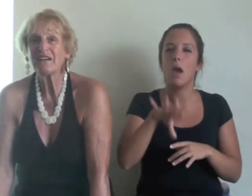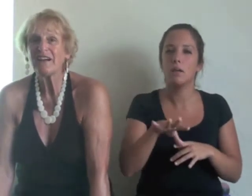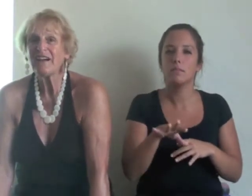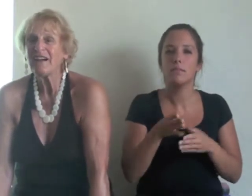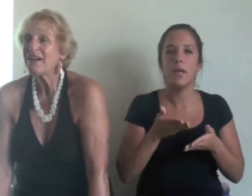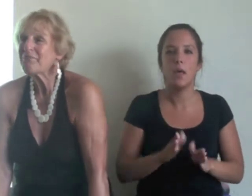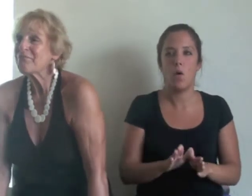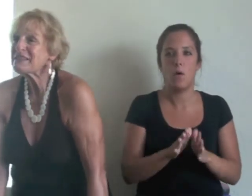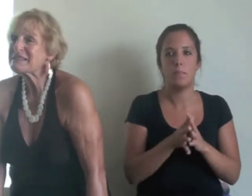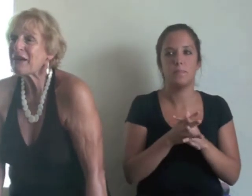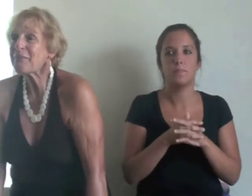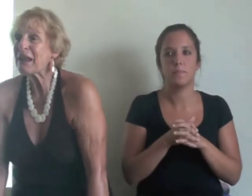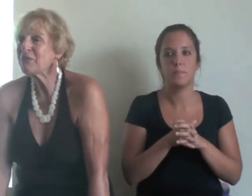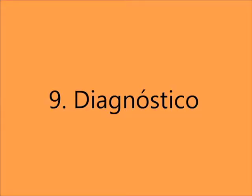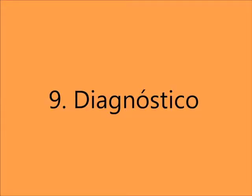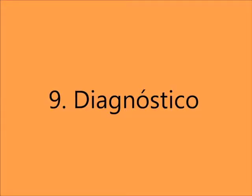Pues para mí...